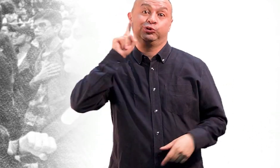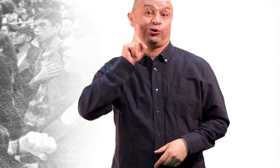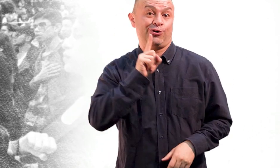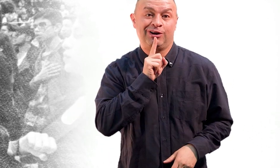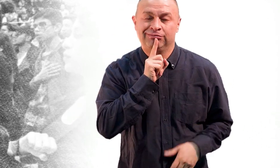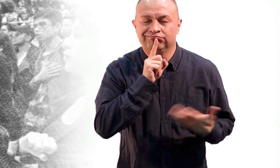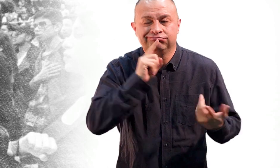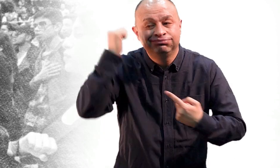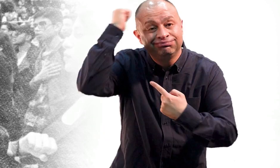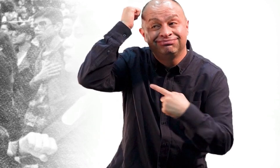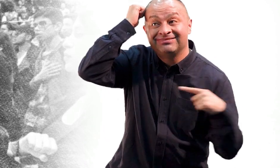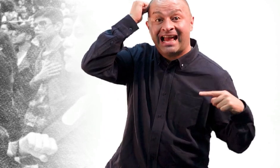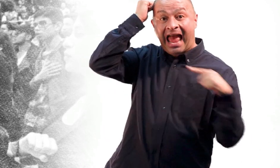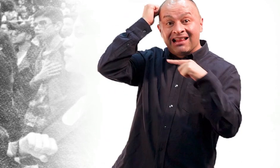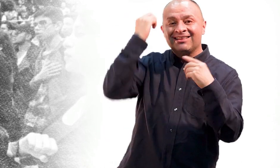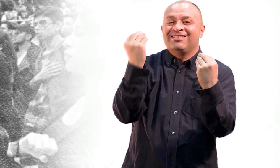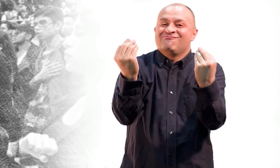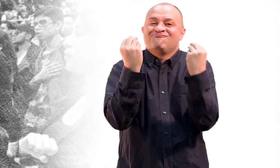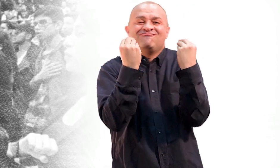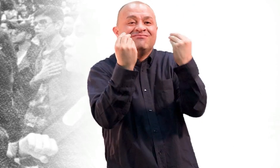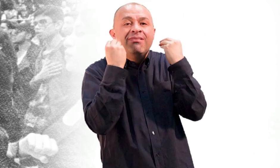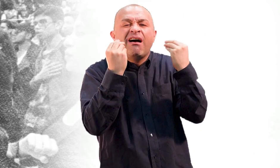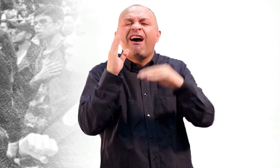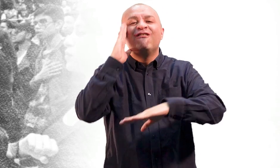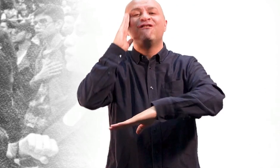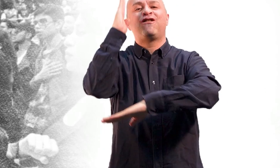primeros docentes sordos para personas sordas.